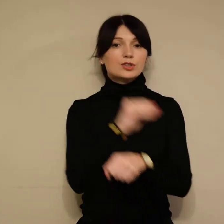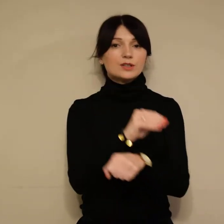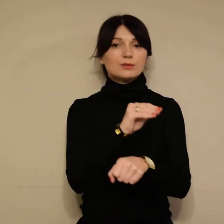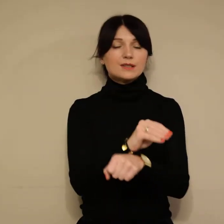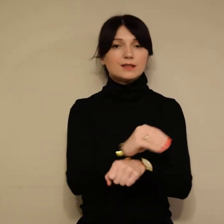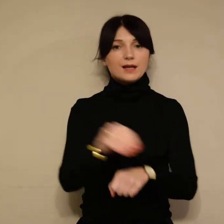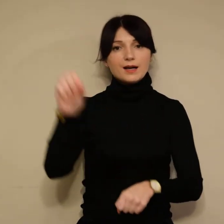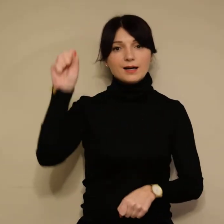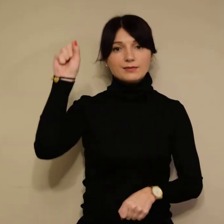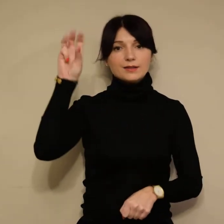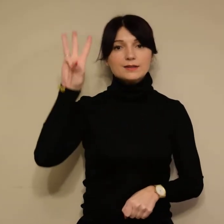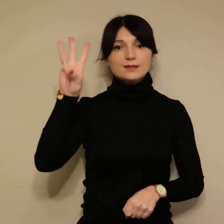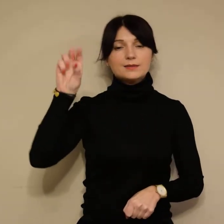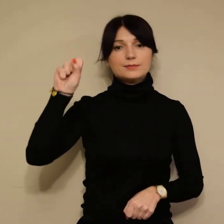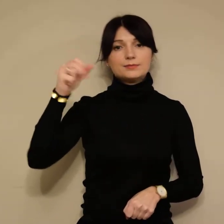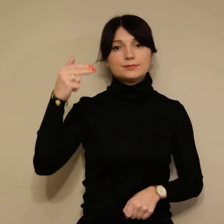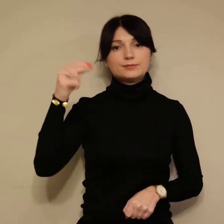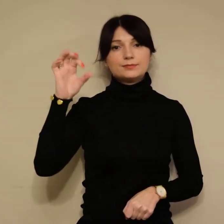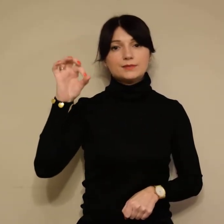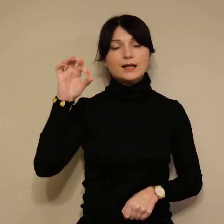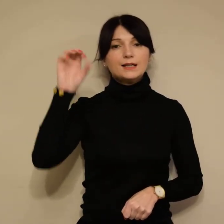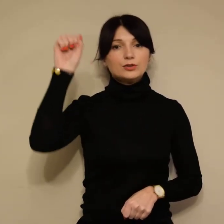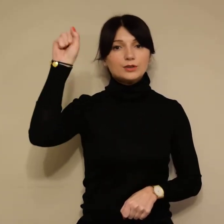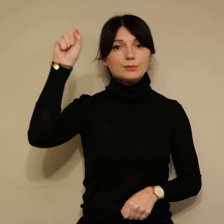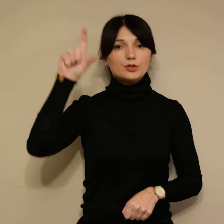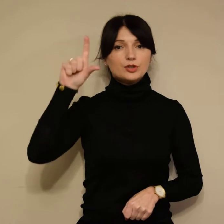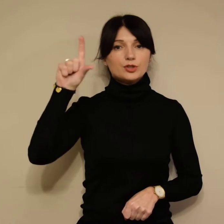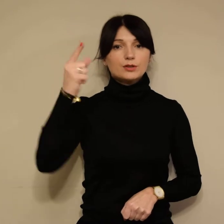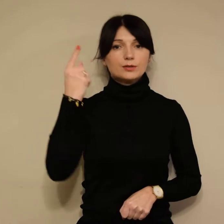Kształcenia AWANS Aldona Miszczyk.